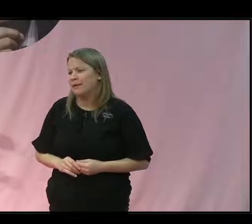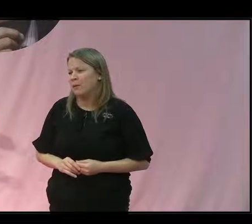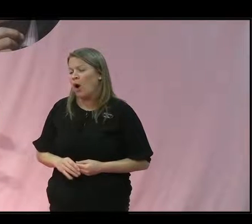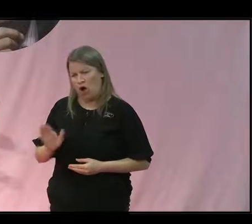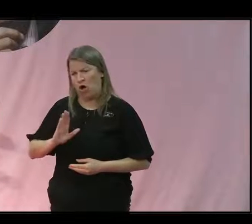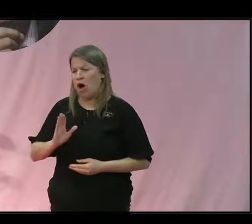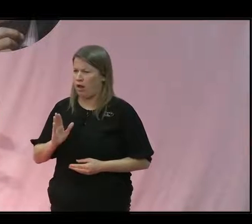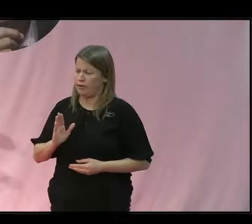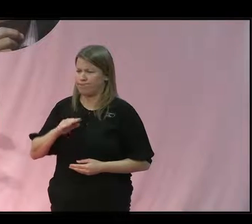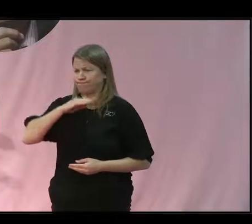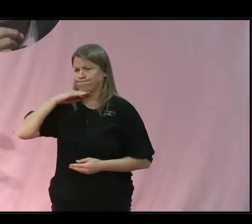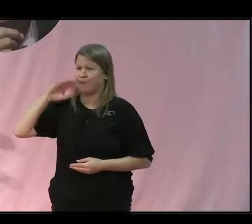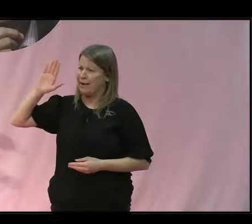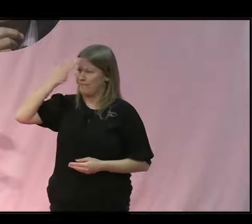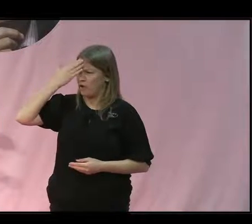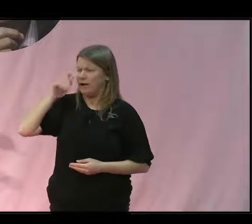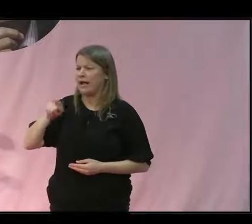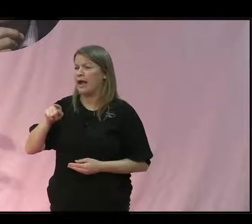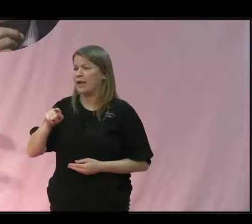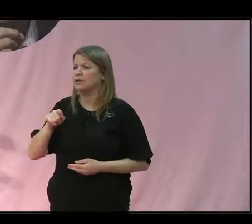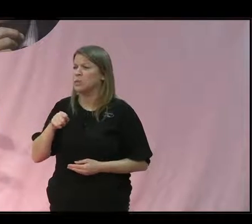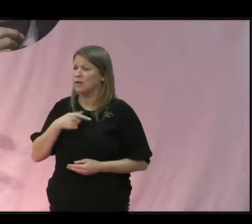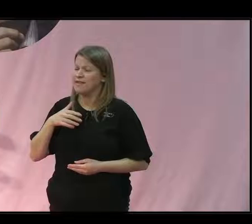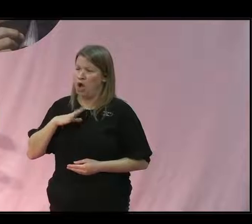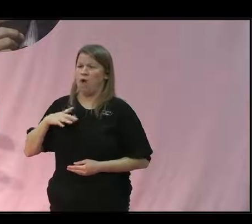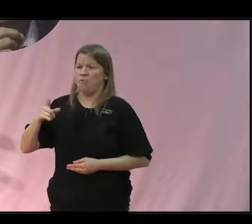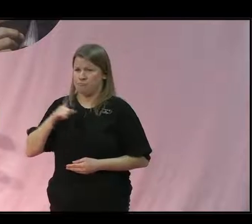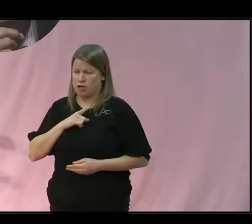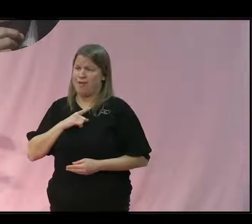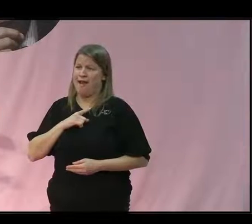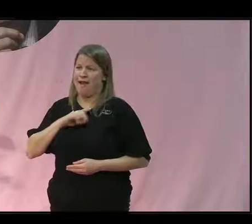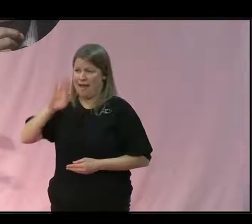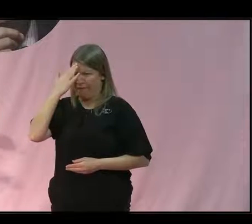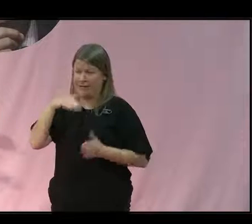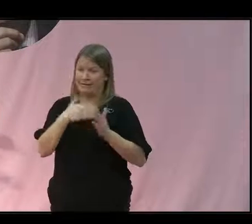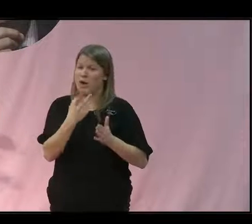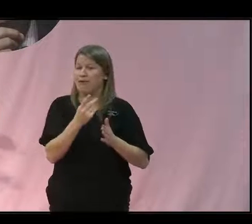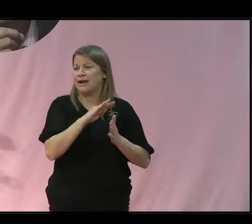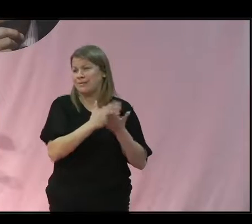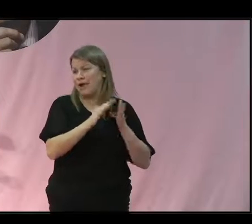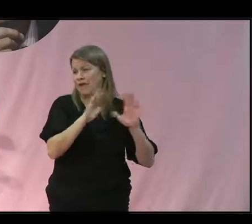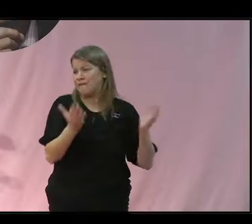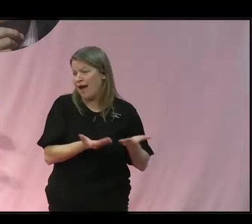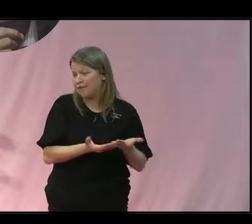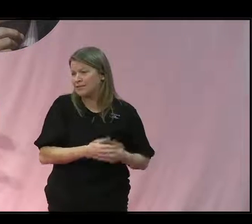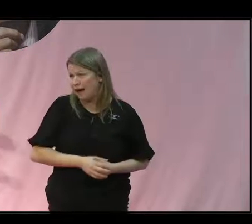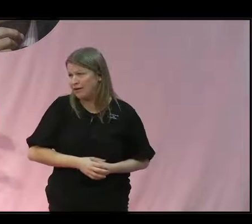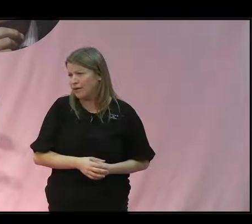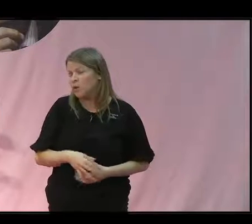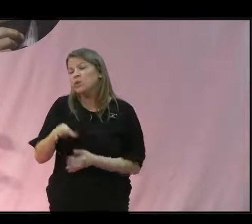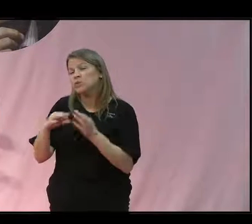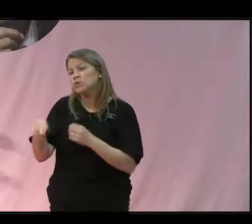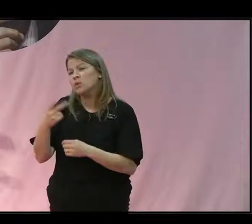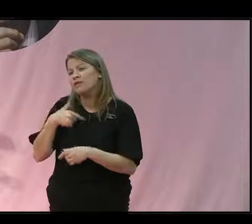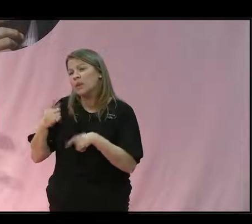erfarenhet och vi har mycket att komma med som erfarenheter från andra delar av världen. För tillfället så håller vi på att